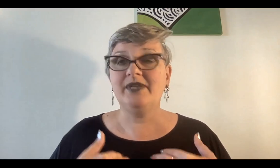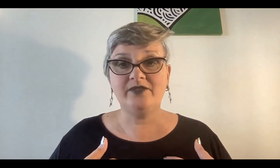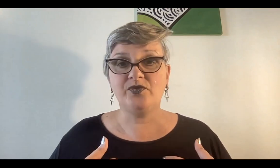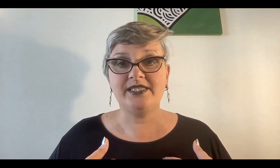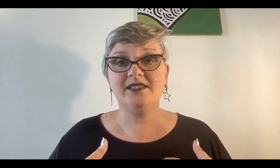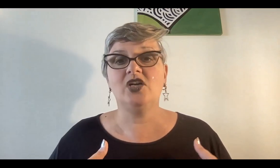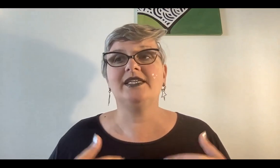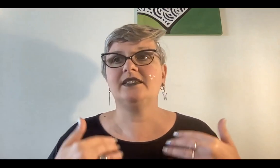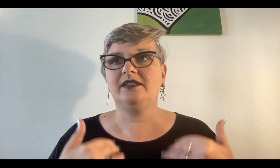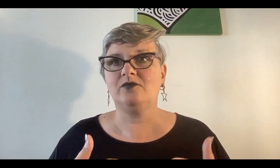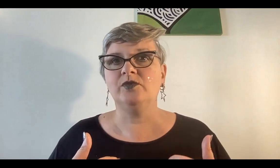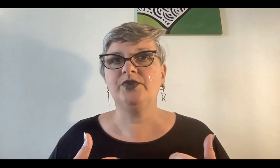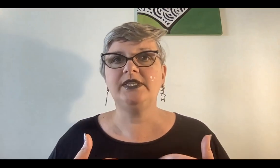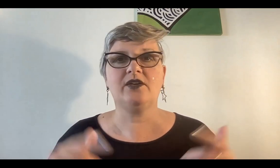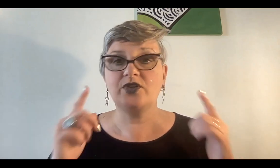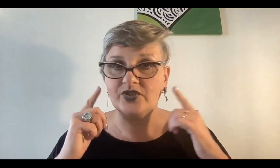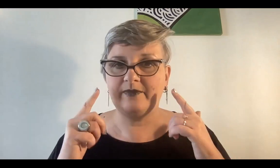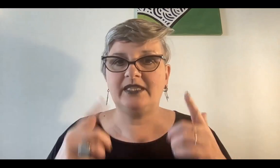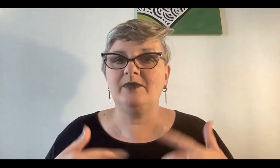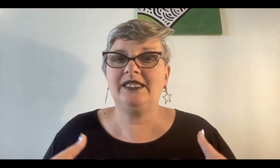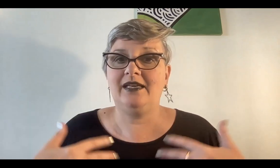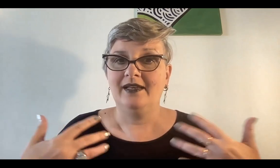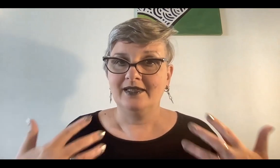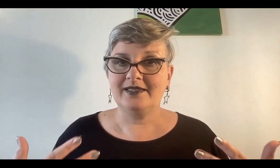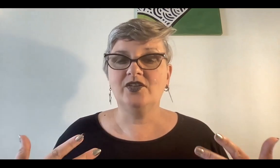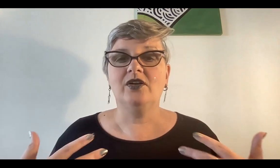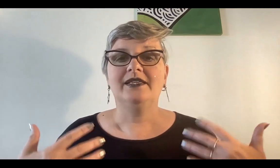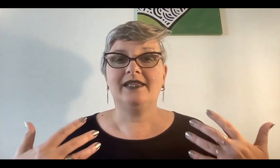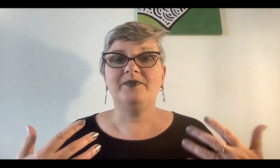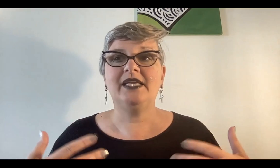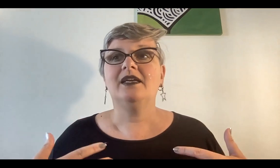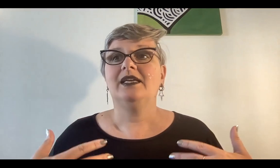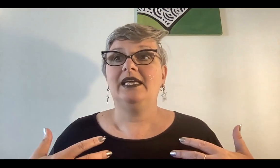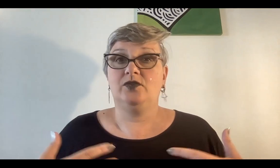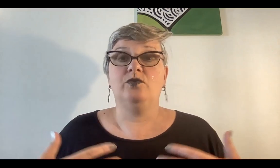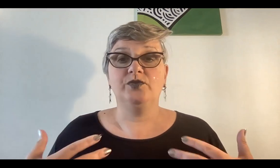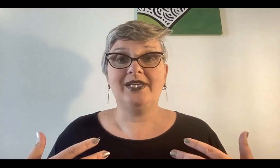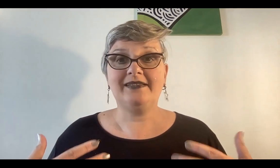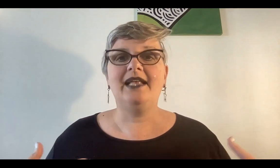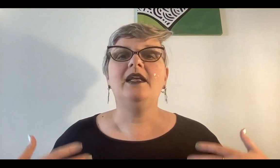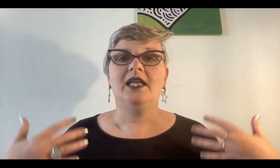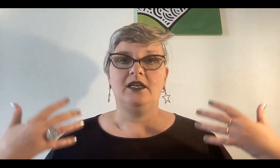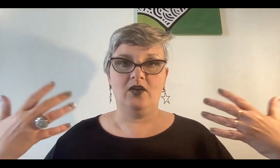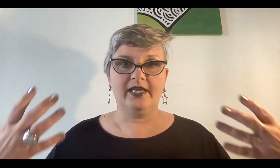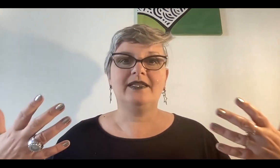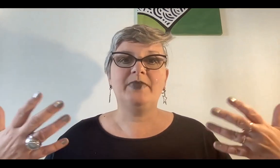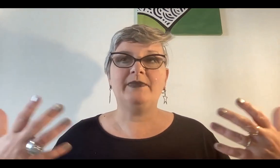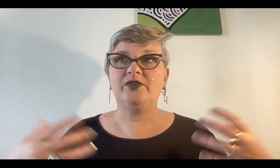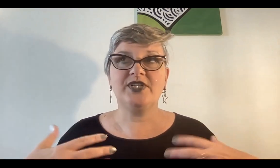través de tus decisiones, desde tu mundo interno, y no solamente mental, sino también en tu mundo astral, lo que está plasmándose